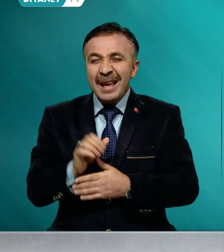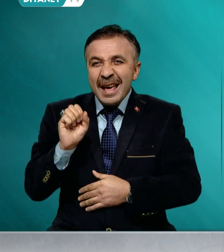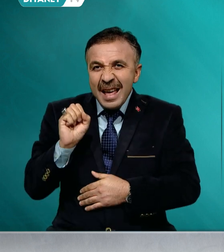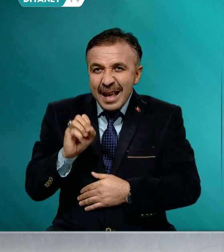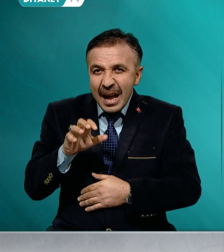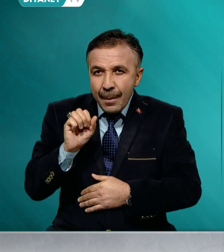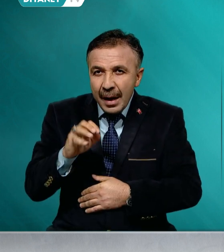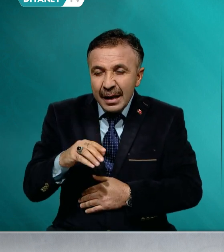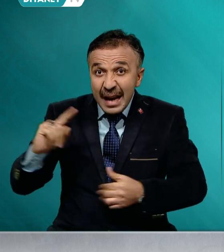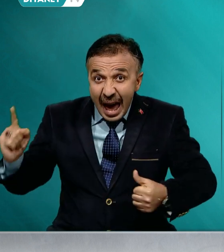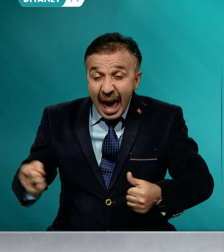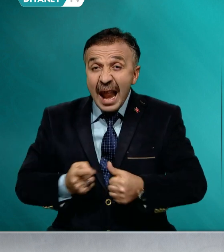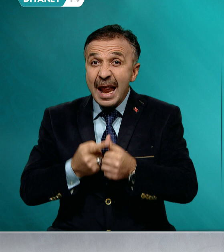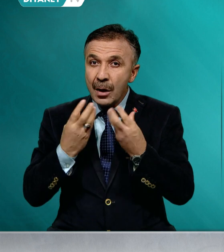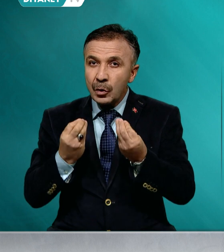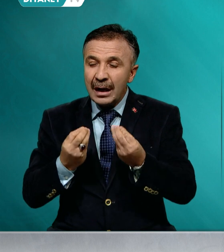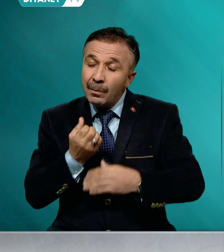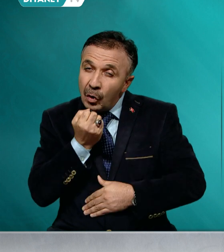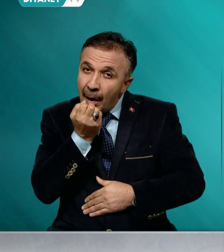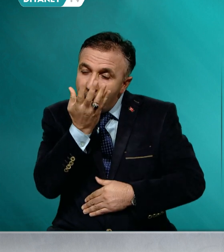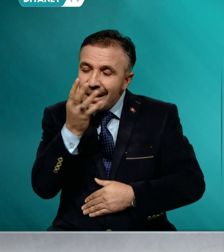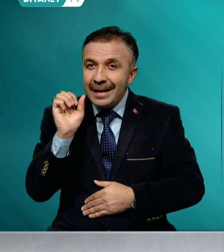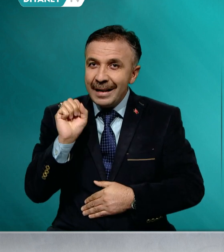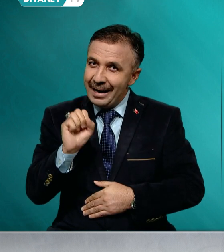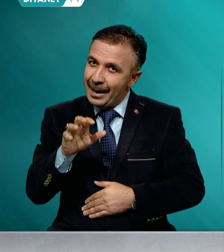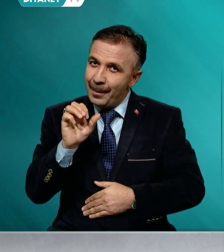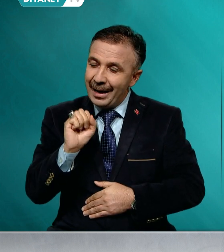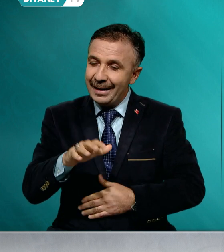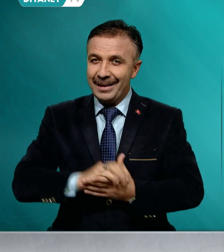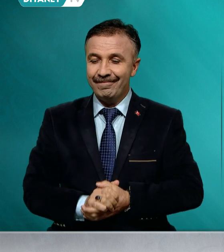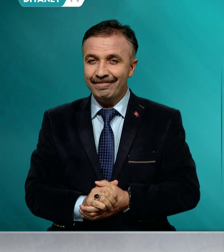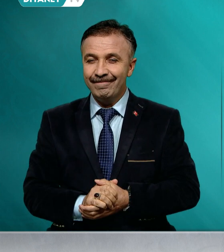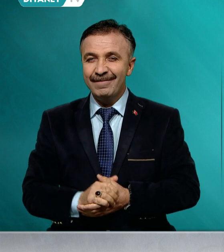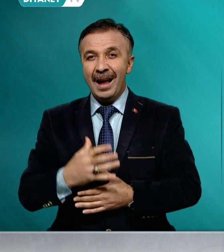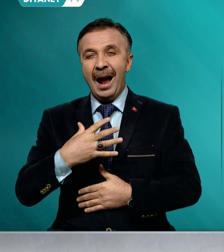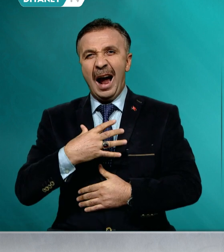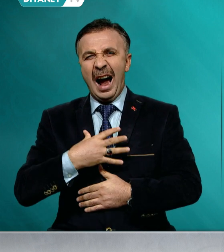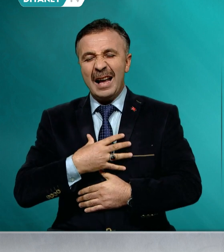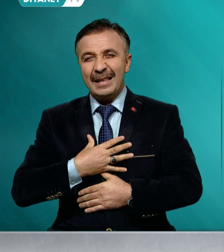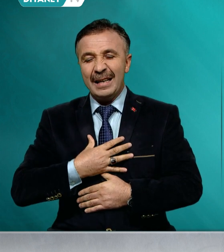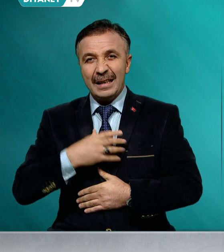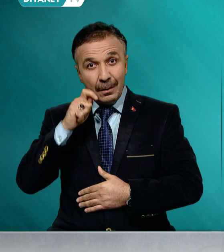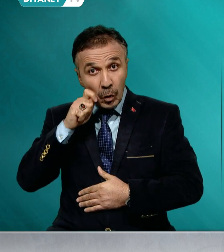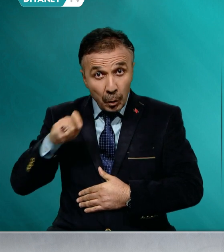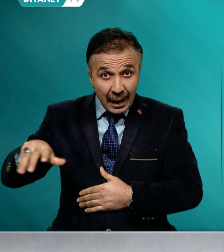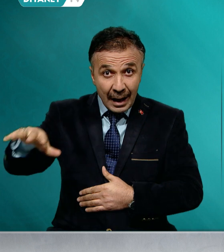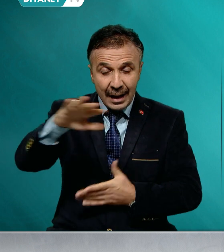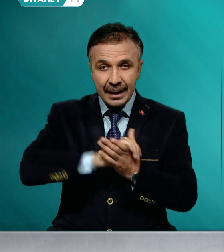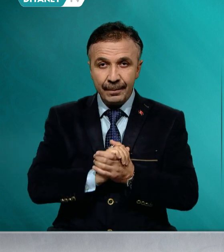Muhammed'in rehberliğidir. Aziz müminler, yüce dinimiz